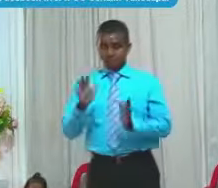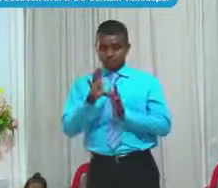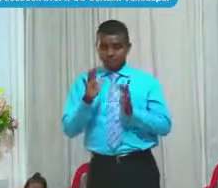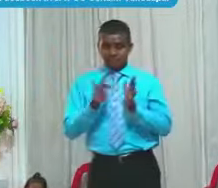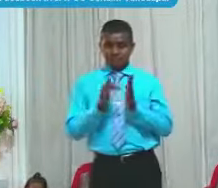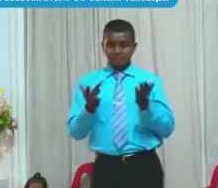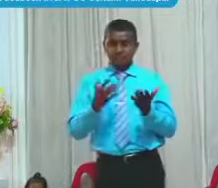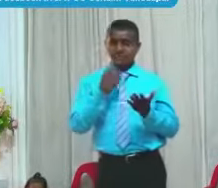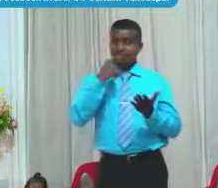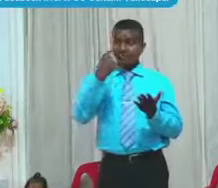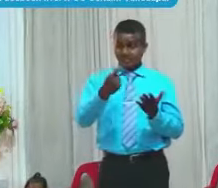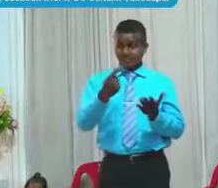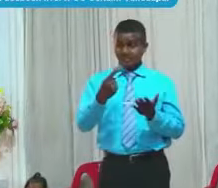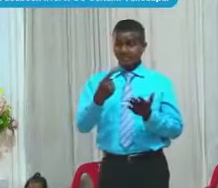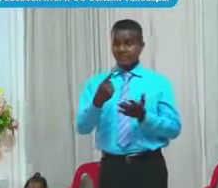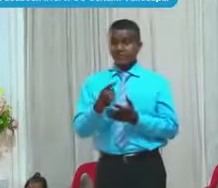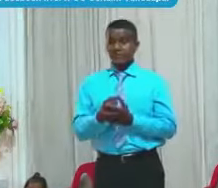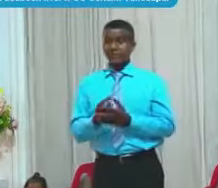Saulo De Tarso